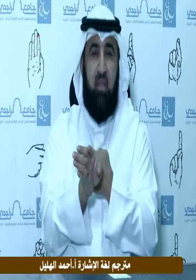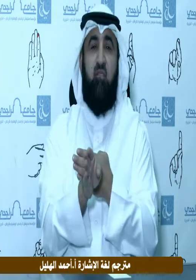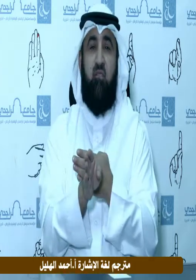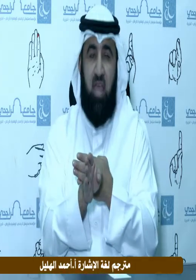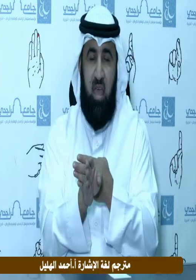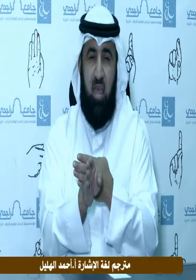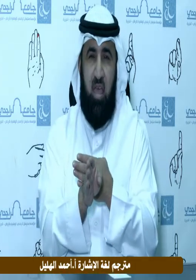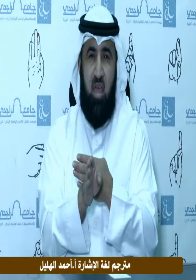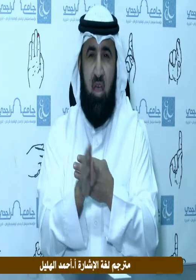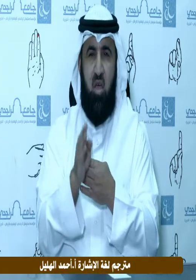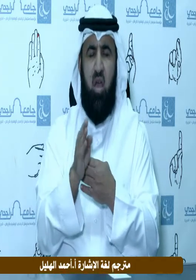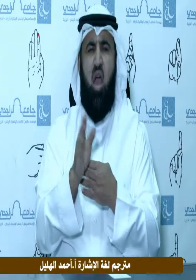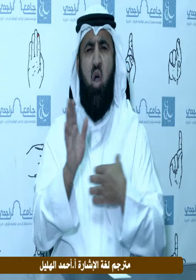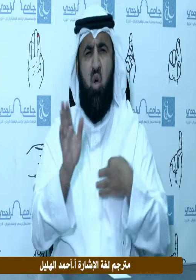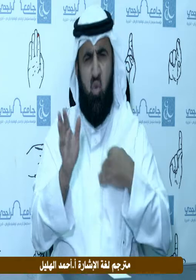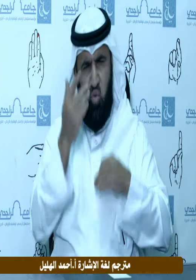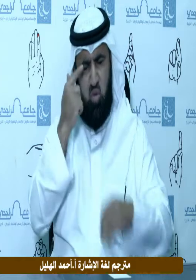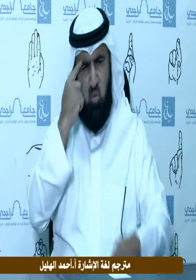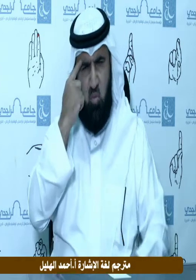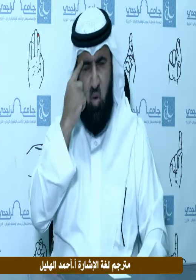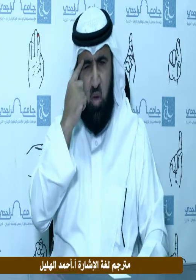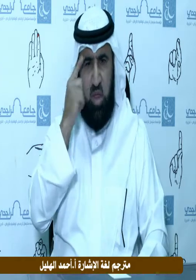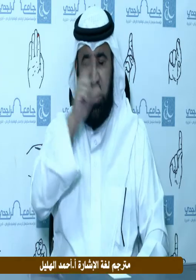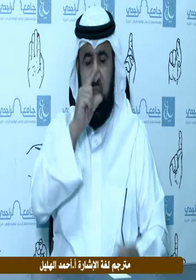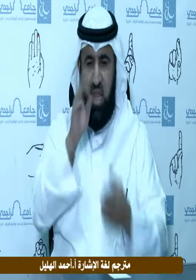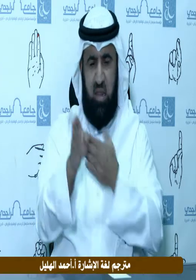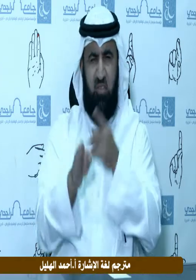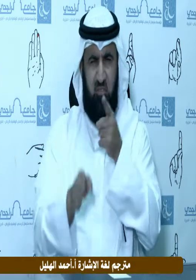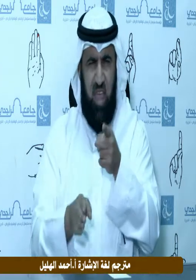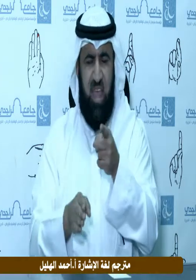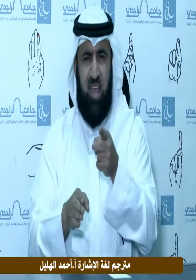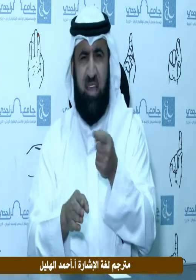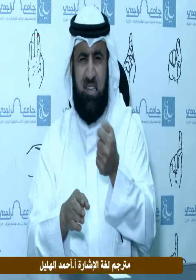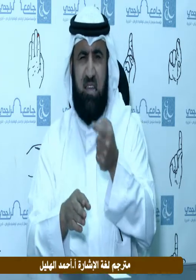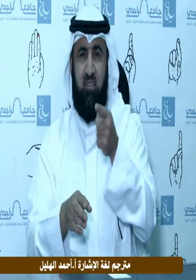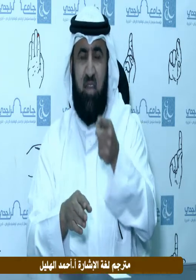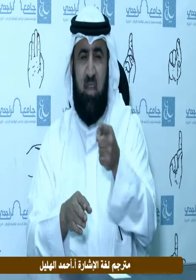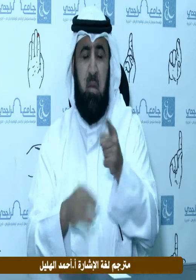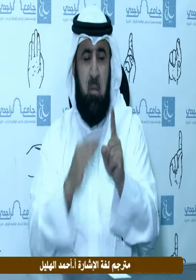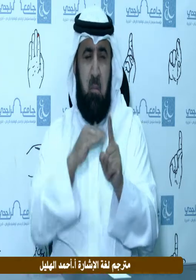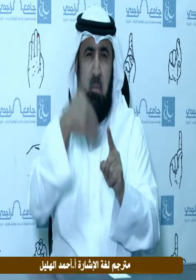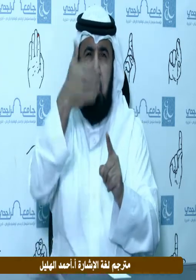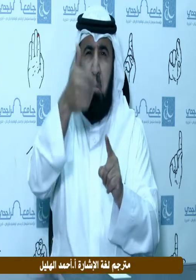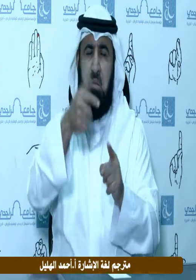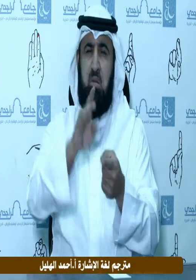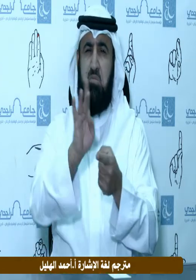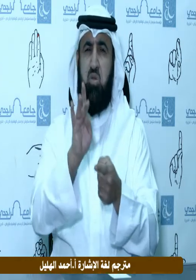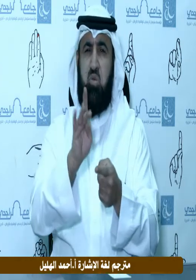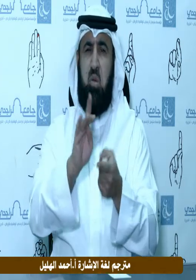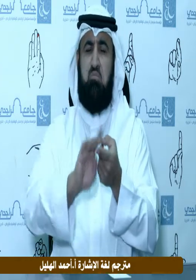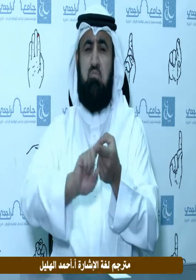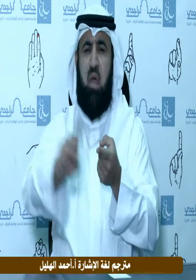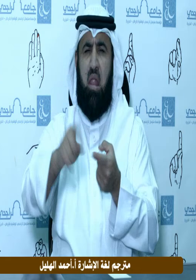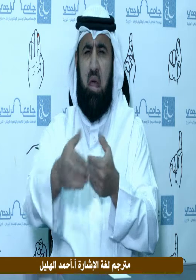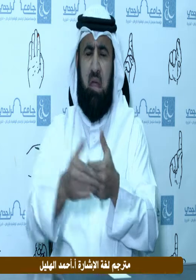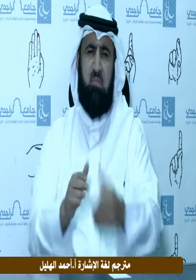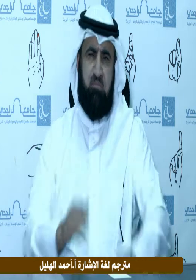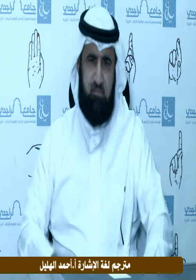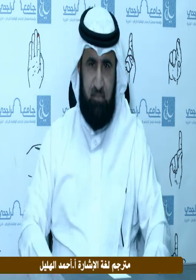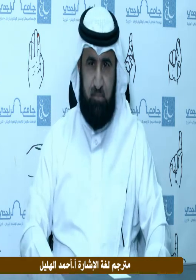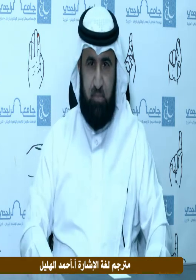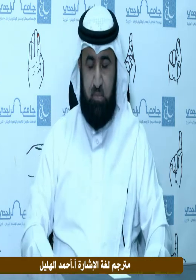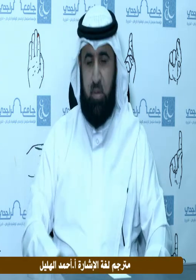يصاحبه شيء مما يخالف شرع الله مهدد بالانقراض عباد الله ليلة